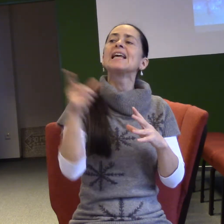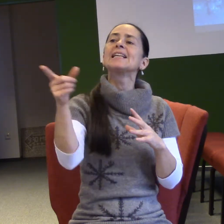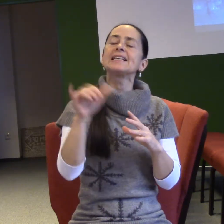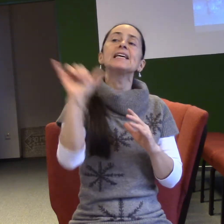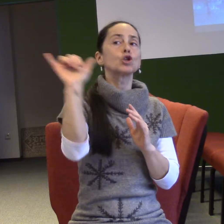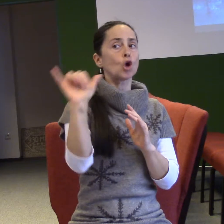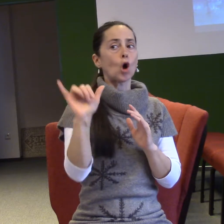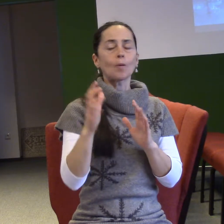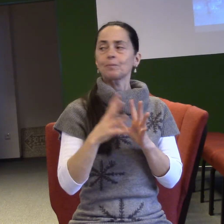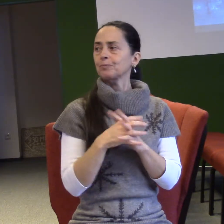Jak by ses vystihl?